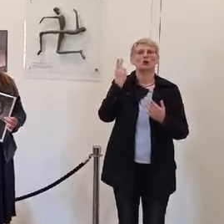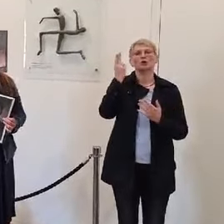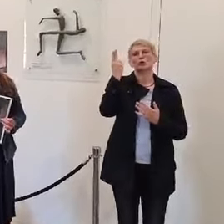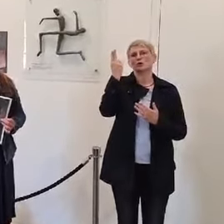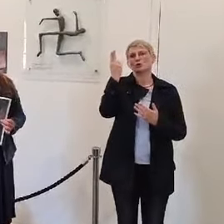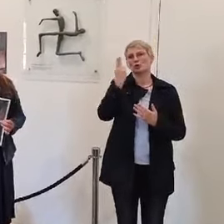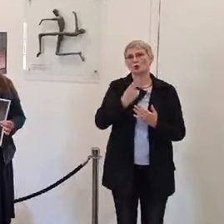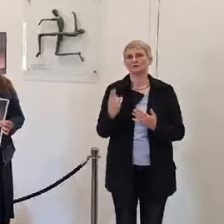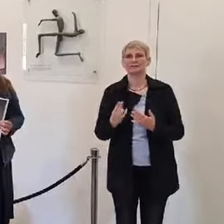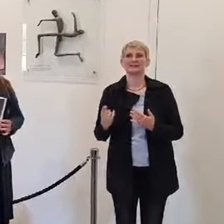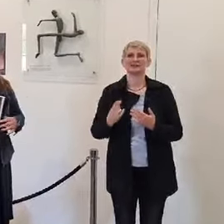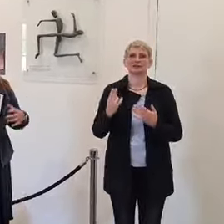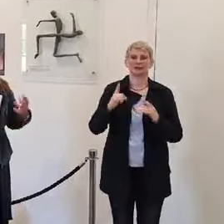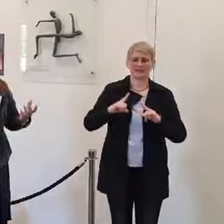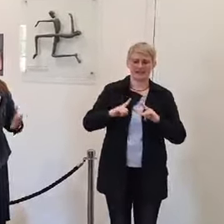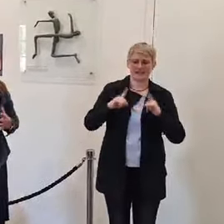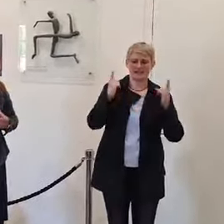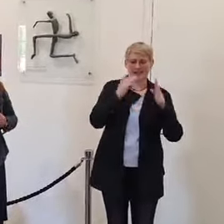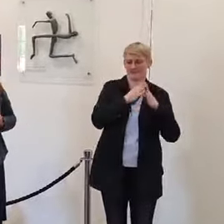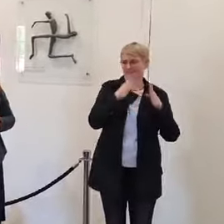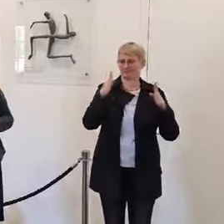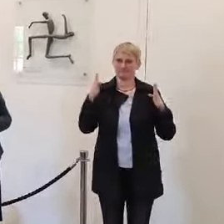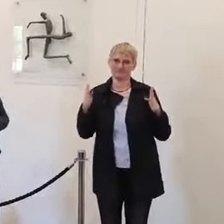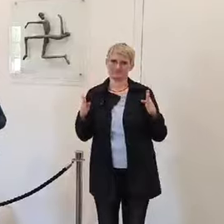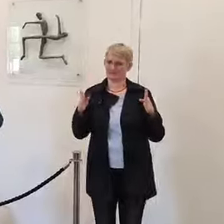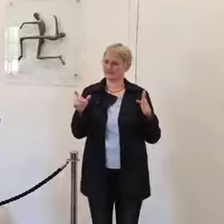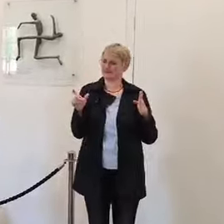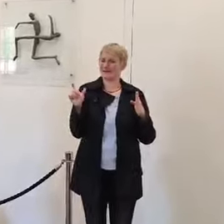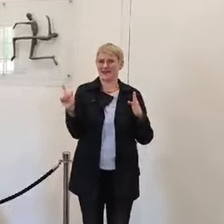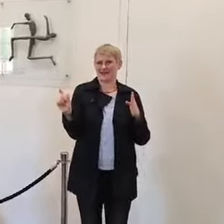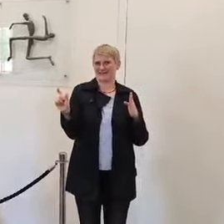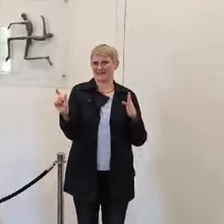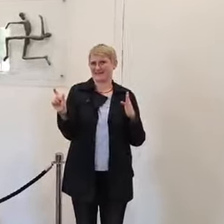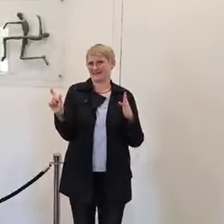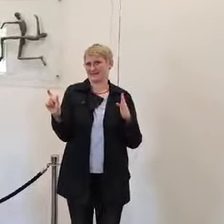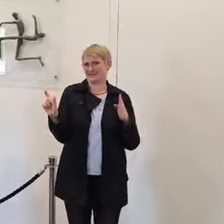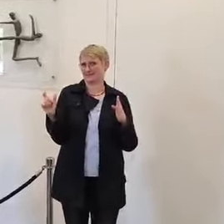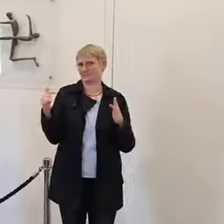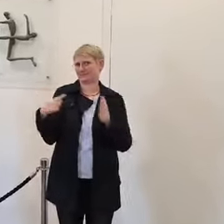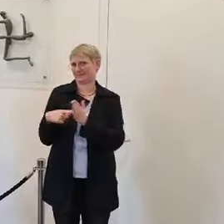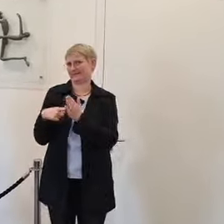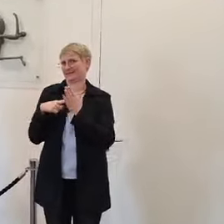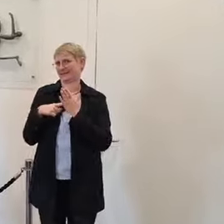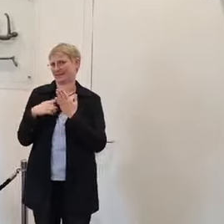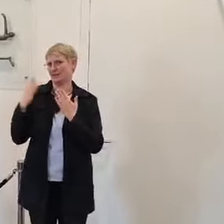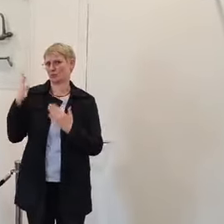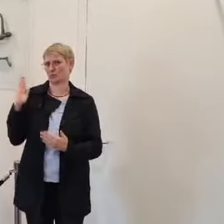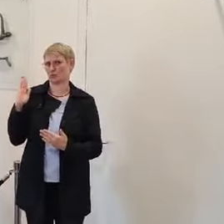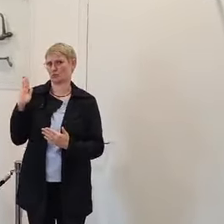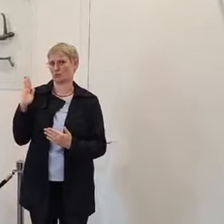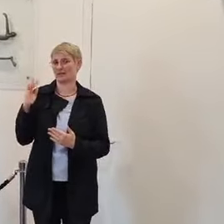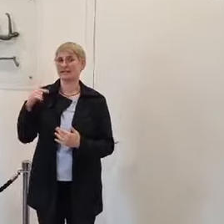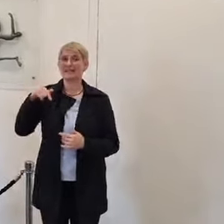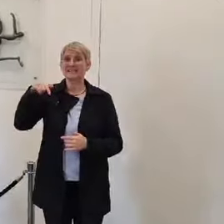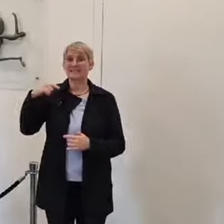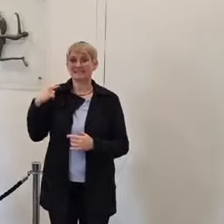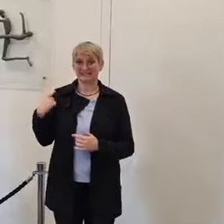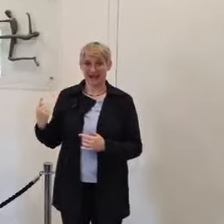Tätigkeit dar oder eher die Endzüge seiner künstlerischen Tätigkeit. David Ludwig Bloch war selber vier Wochen im KZ Dachau inhaftiert.